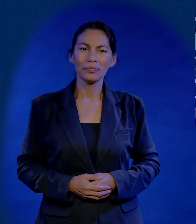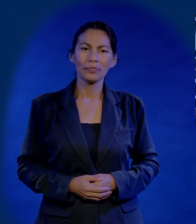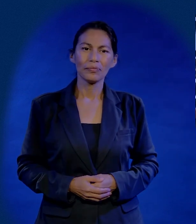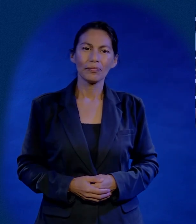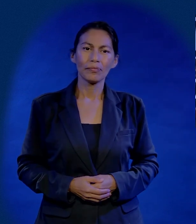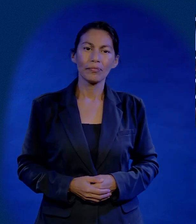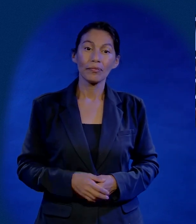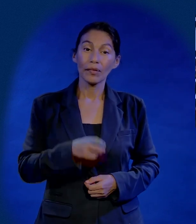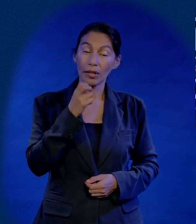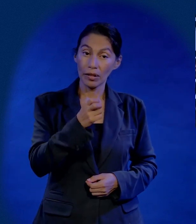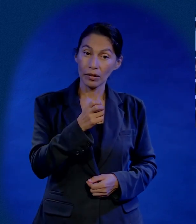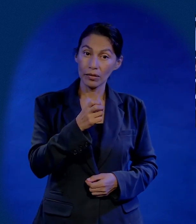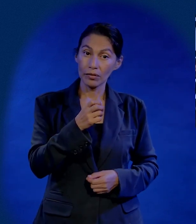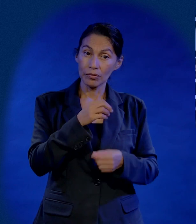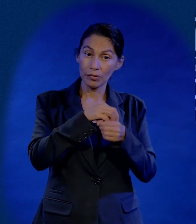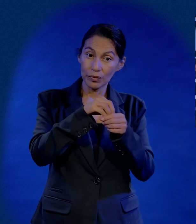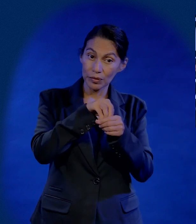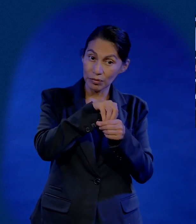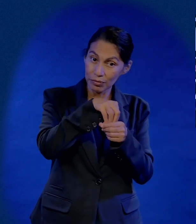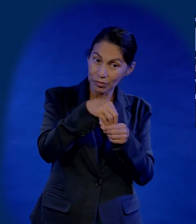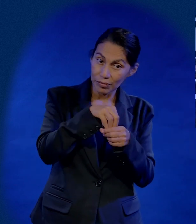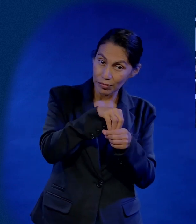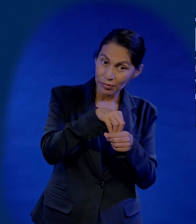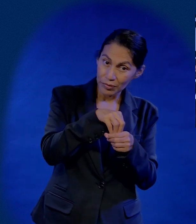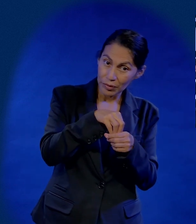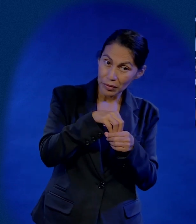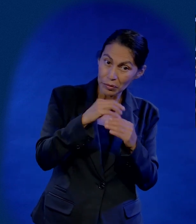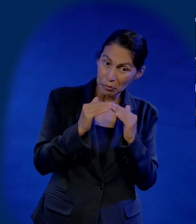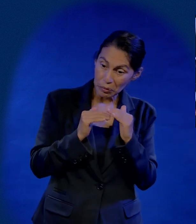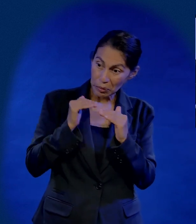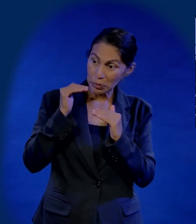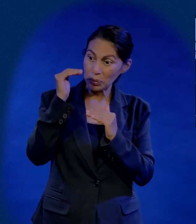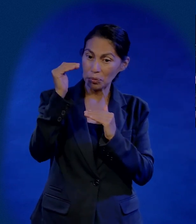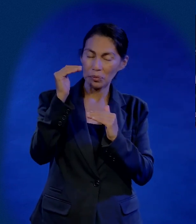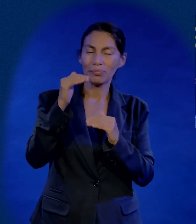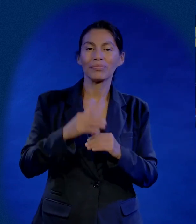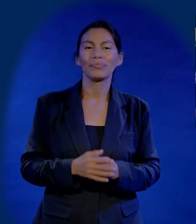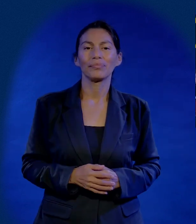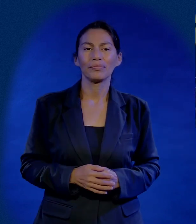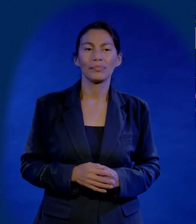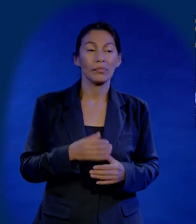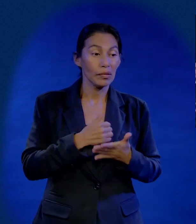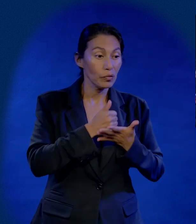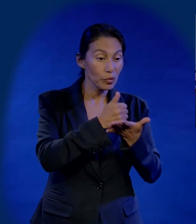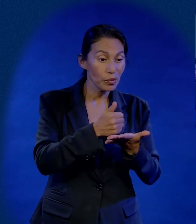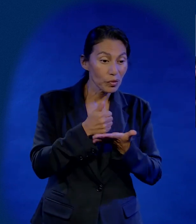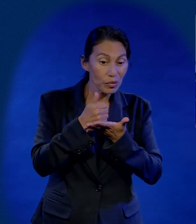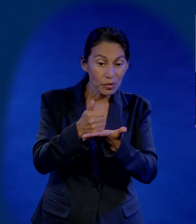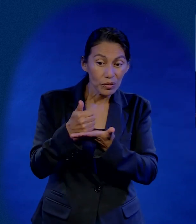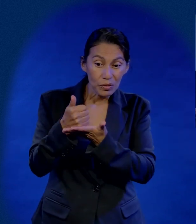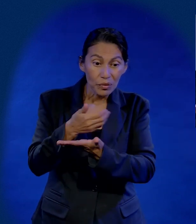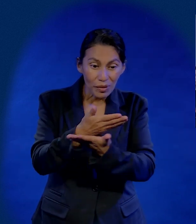beneficio de los demás. Esa es, dijera Jesús, la clave de la verdadera grandeza.